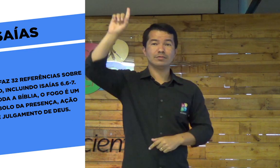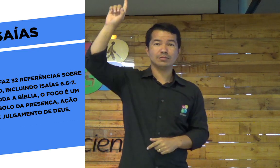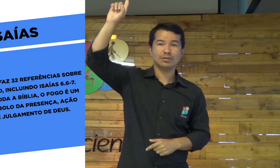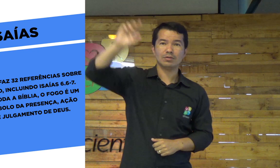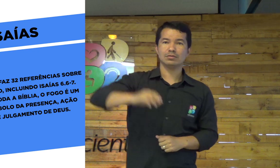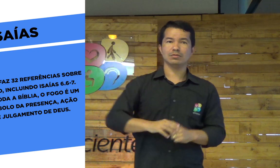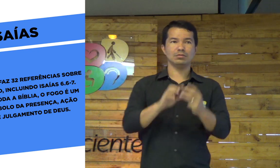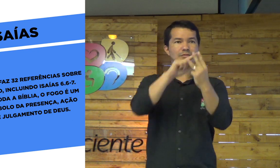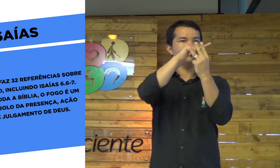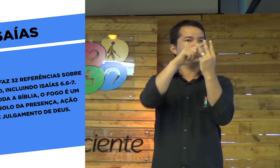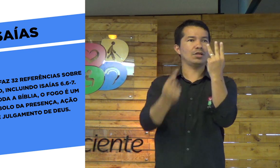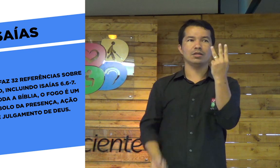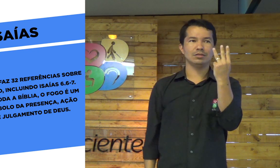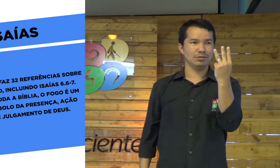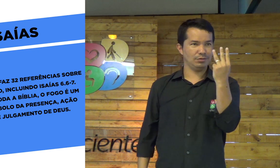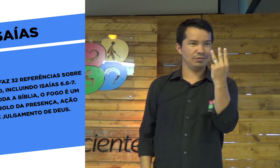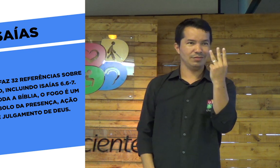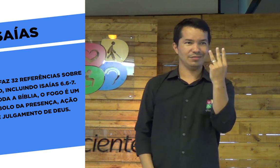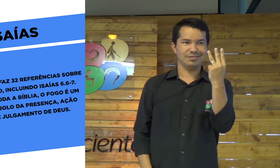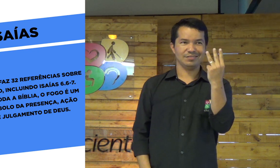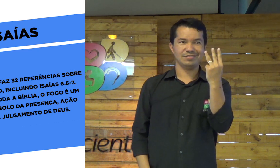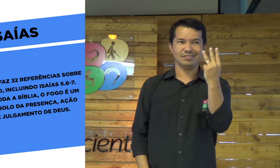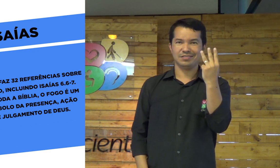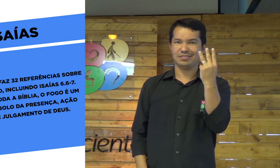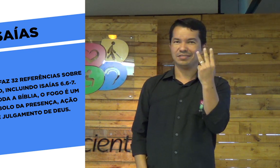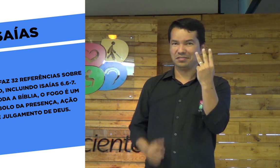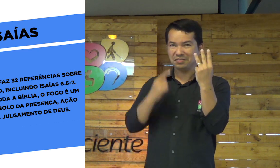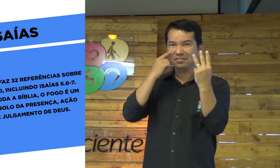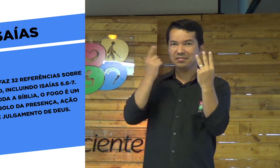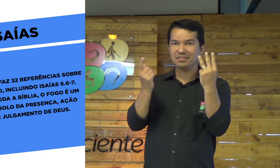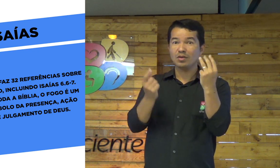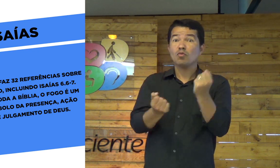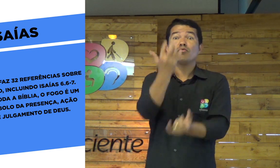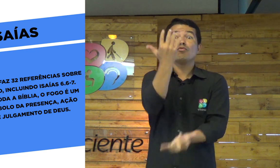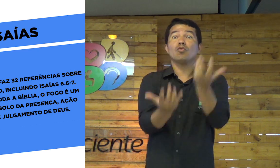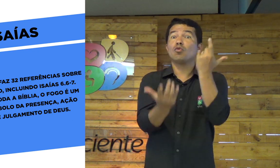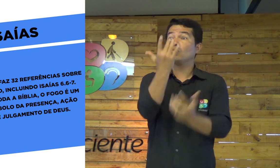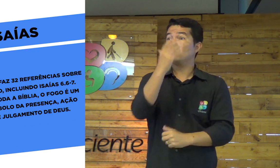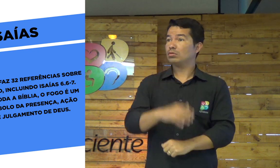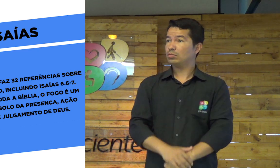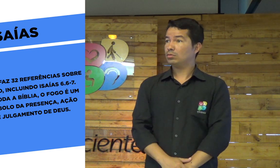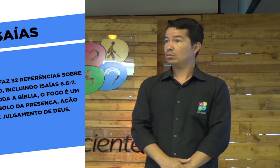de Deus. Significa essas três coisas. O fogo.